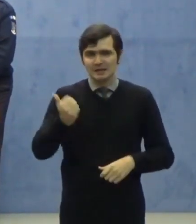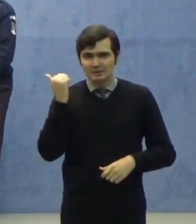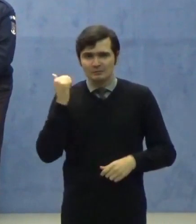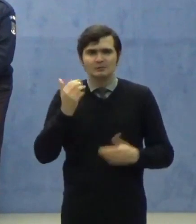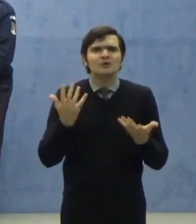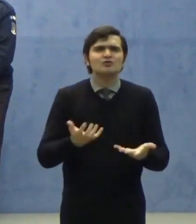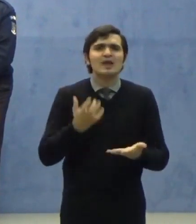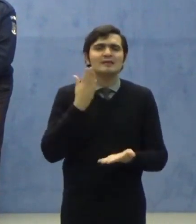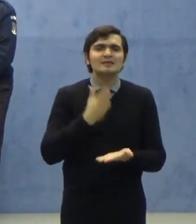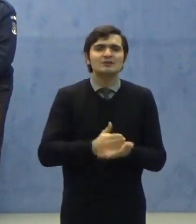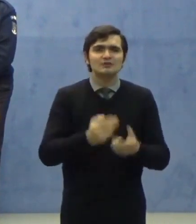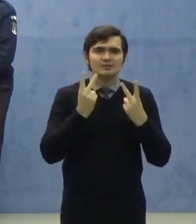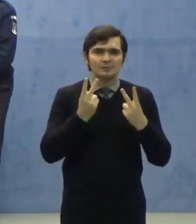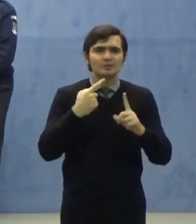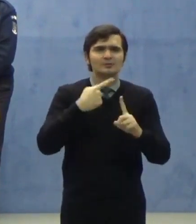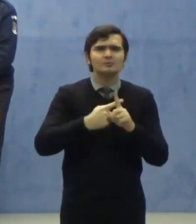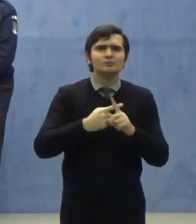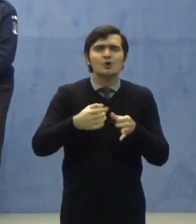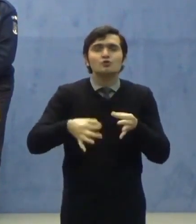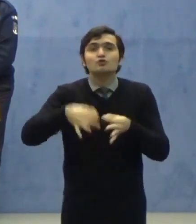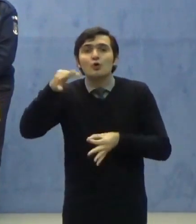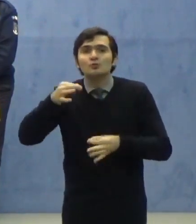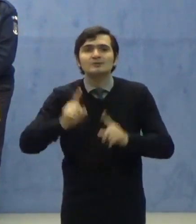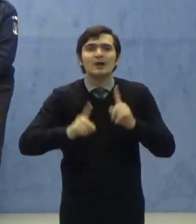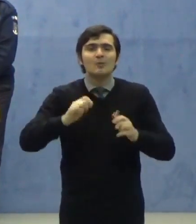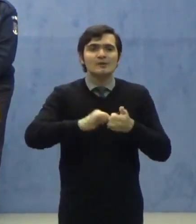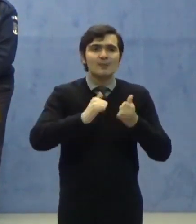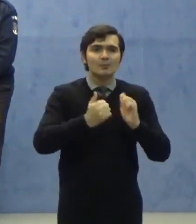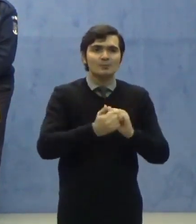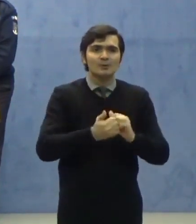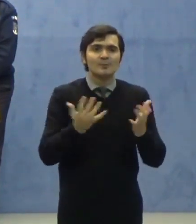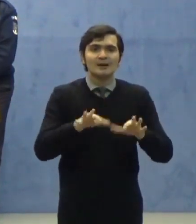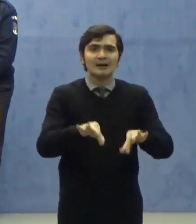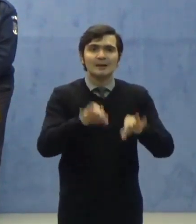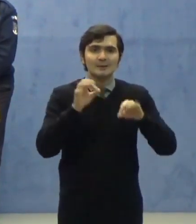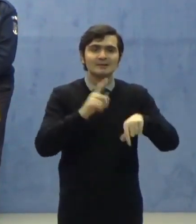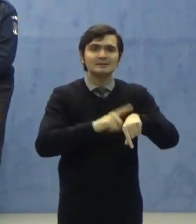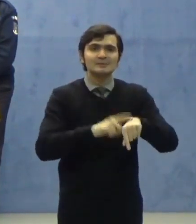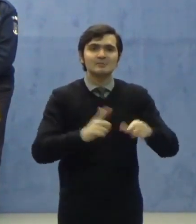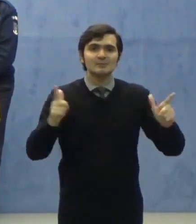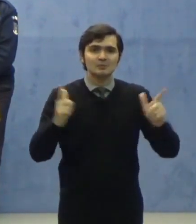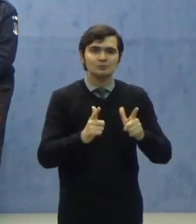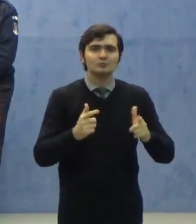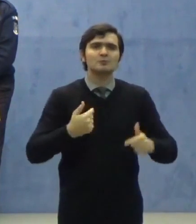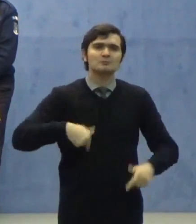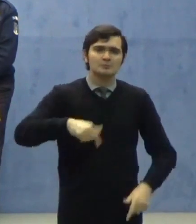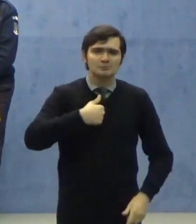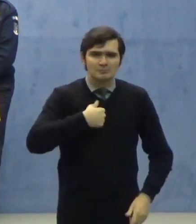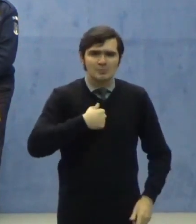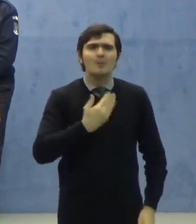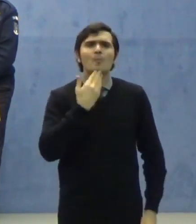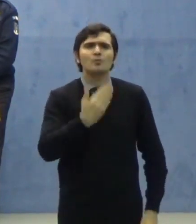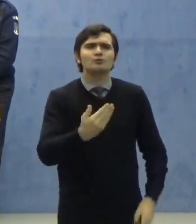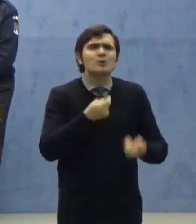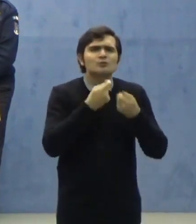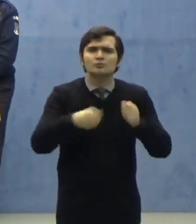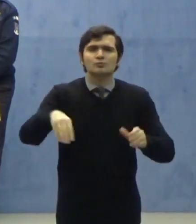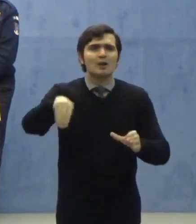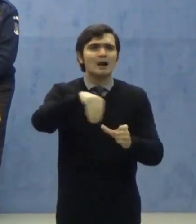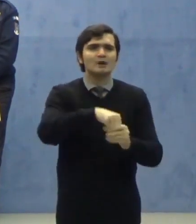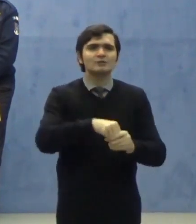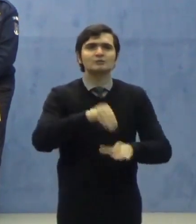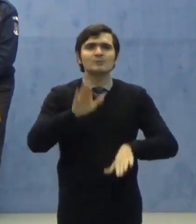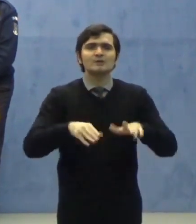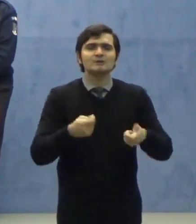și soluții la unele probleme pe care le-am găsit în timp operativ. Mulțumesc tuturor angajațiilor Ministerului